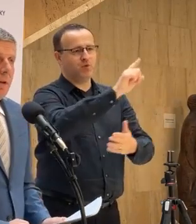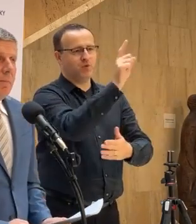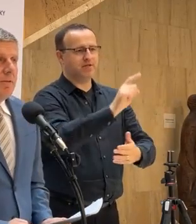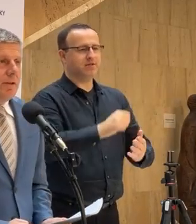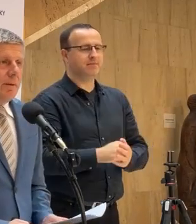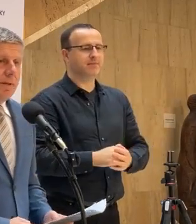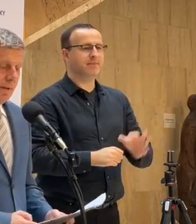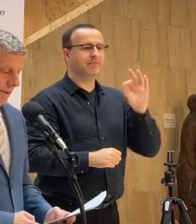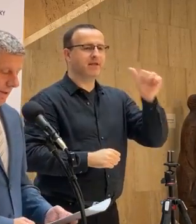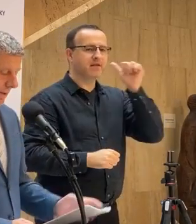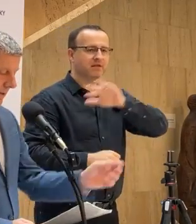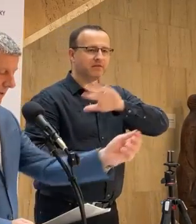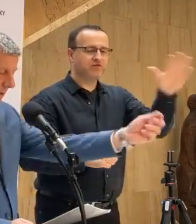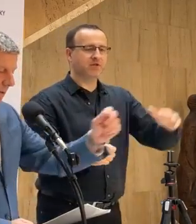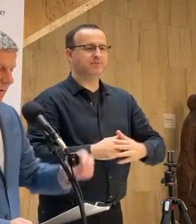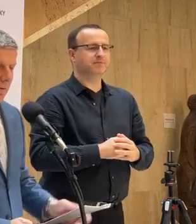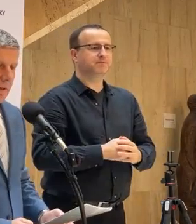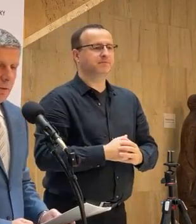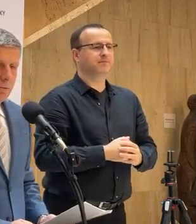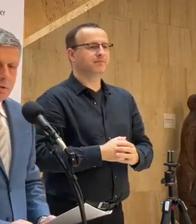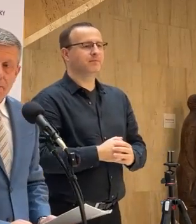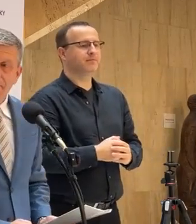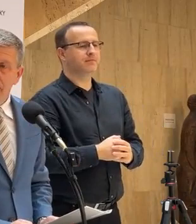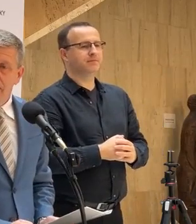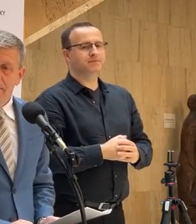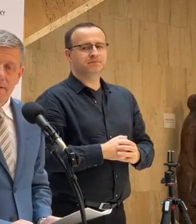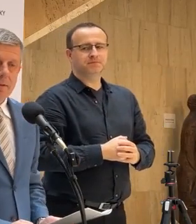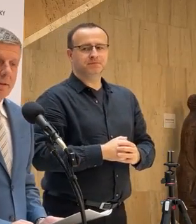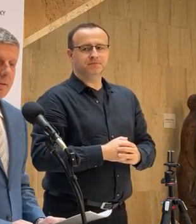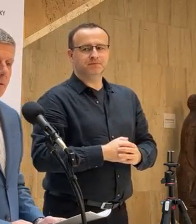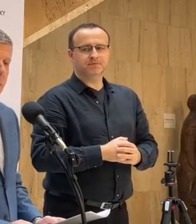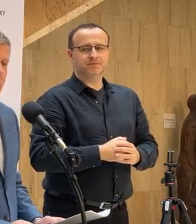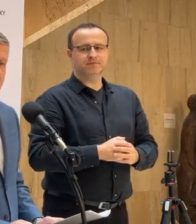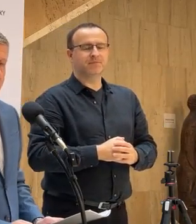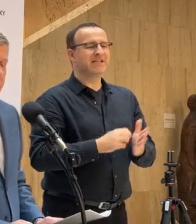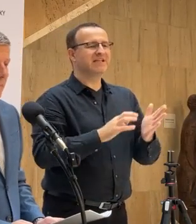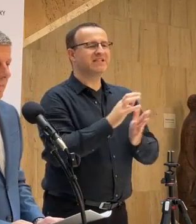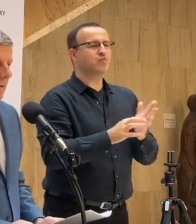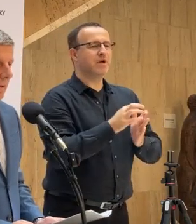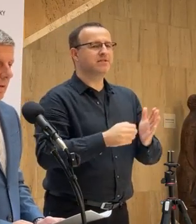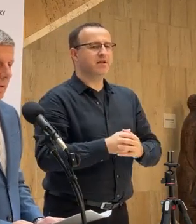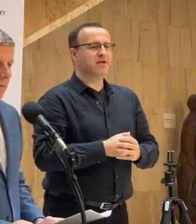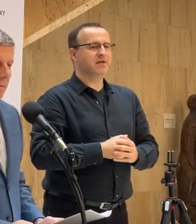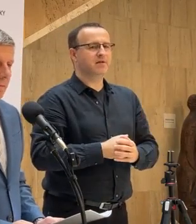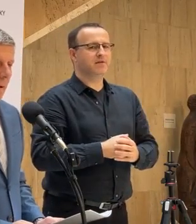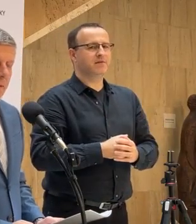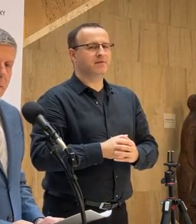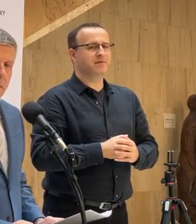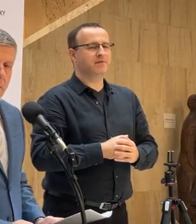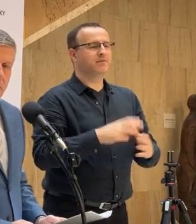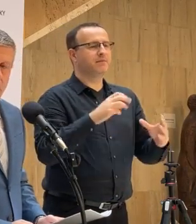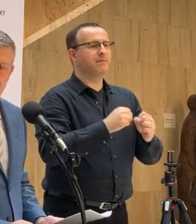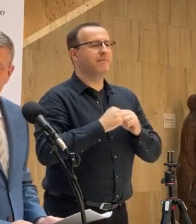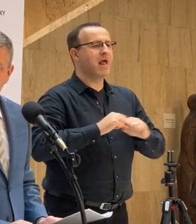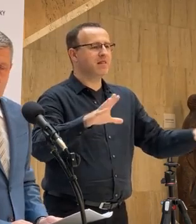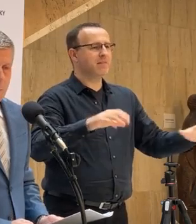Dobrý deň praňi všetkým. S tým tomu, že situácia v rámci